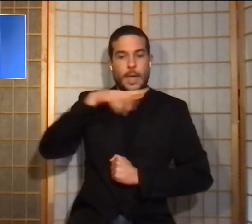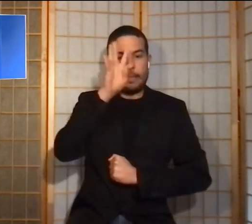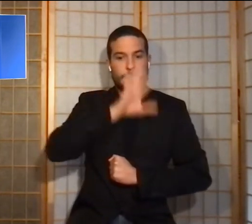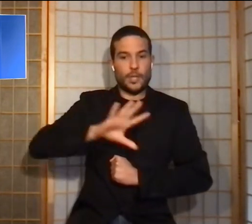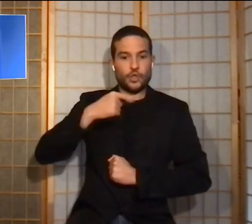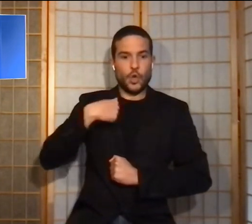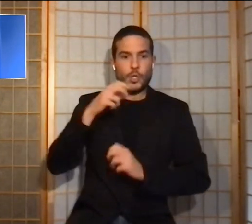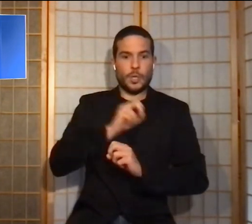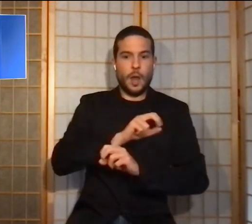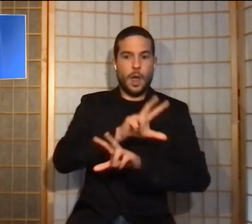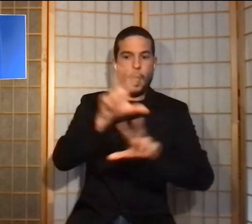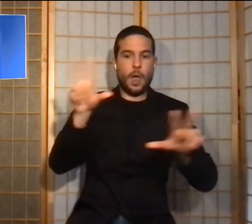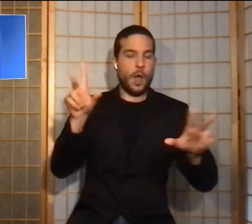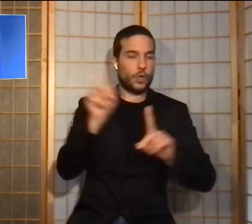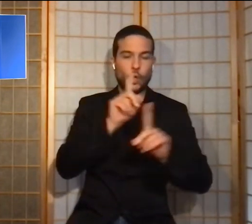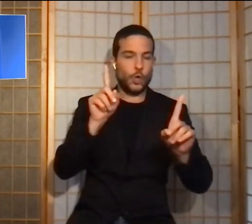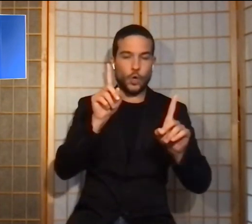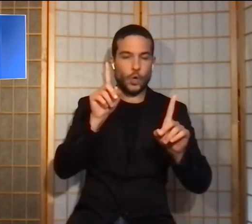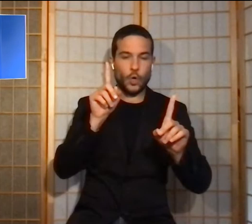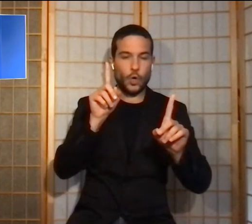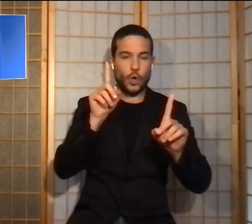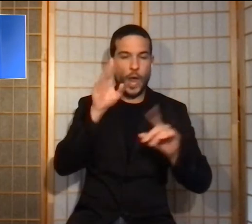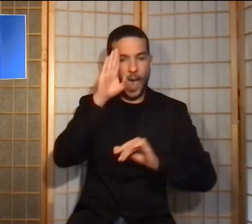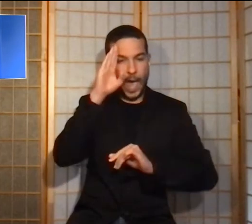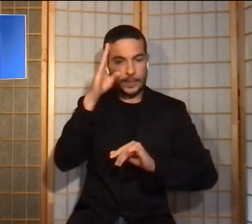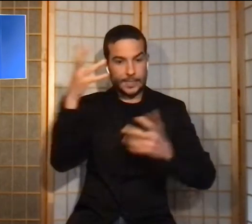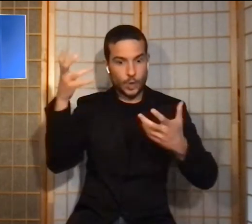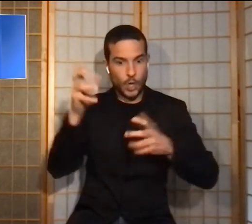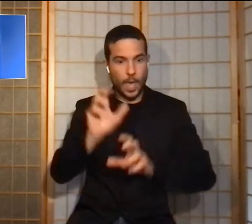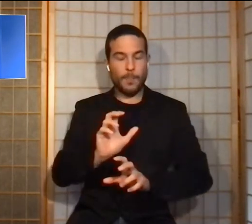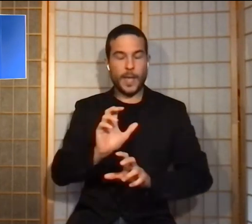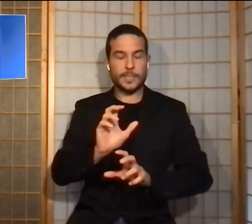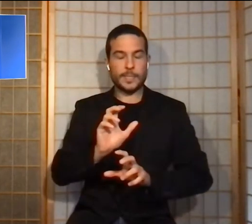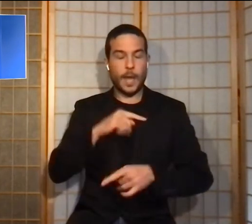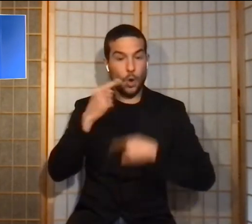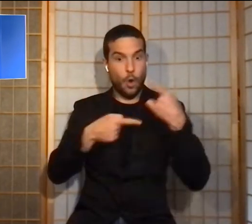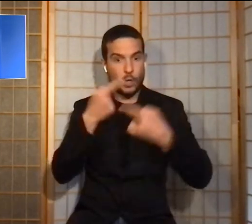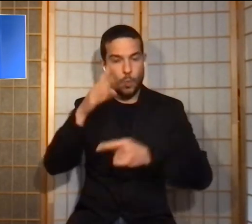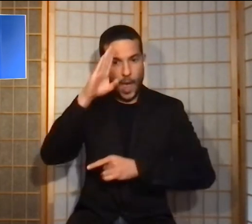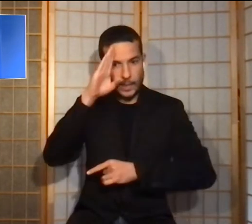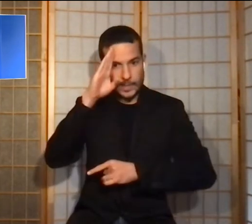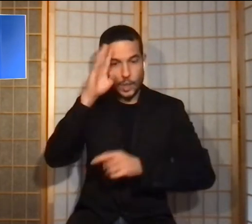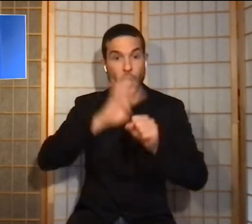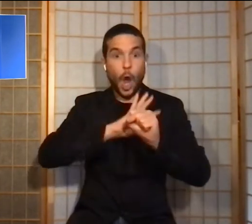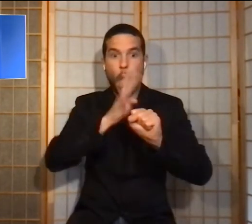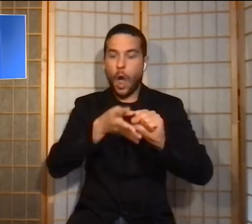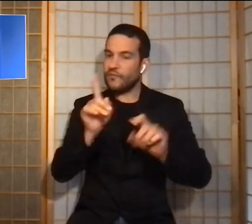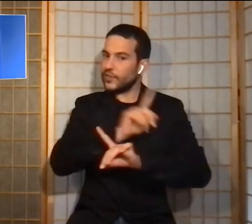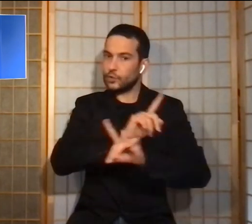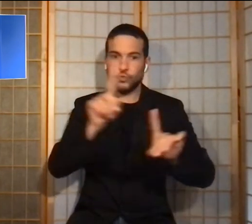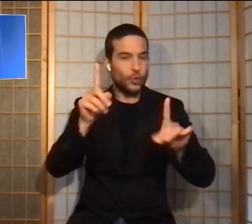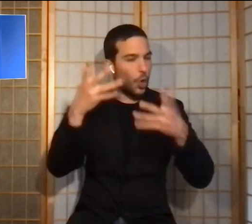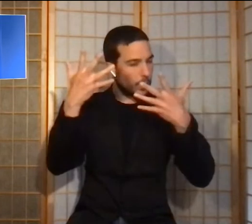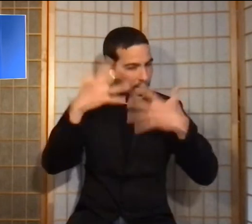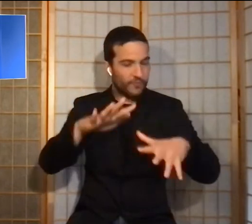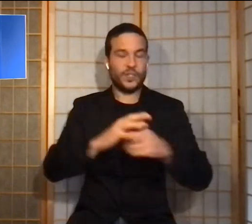abbassare la guardia e a essere consapevoli che il Covid non è finito e ancora circola fra